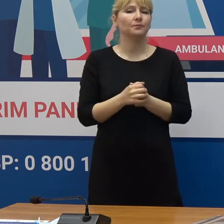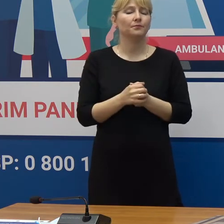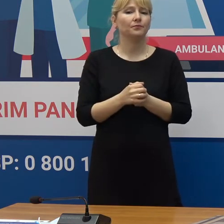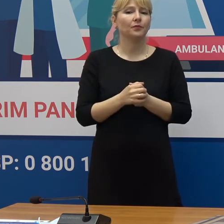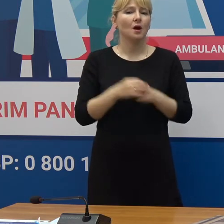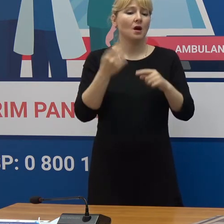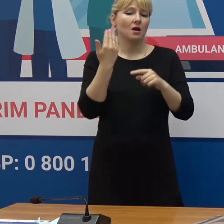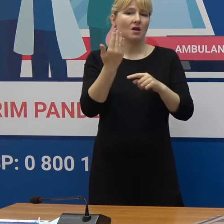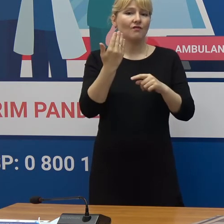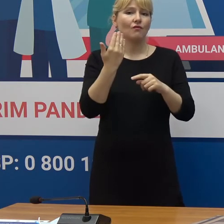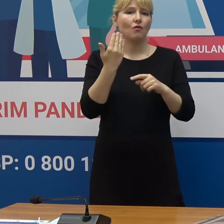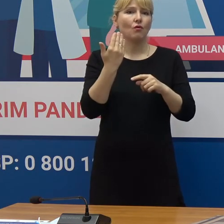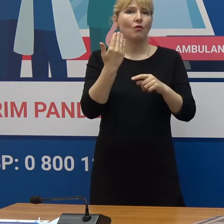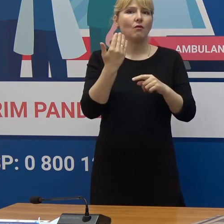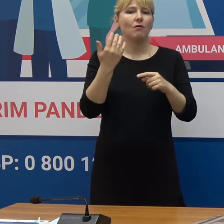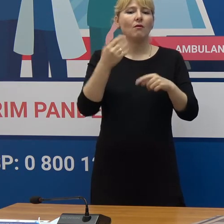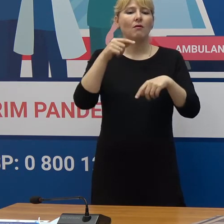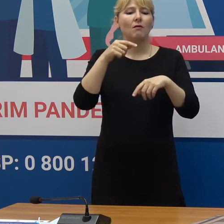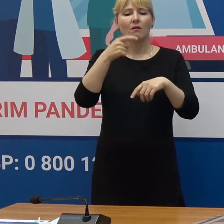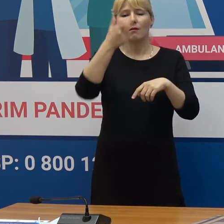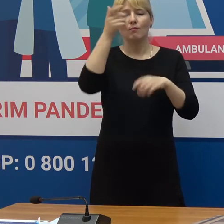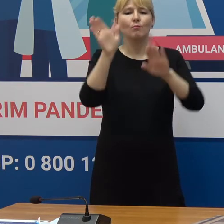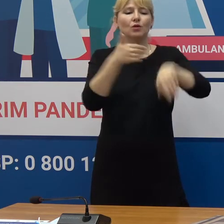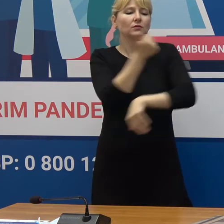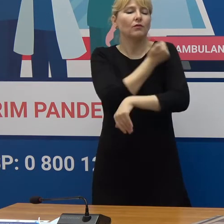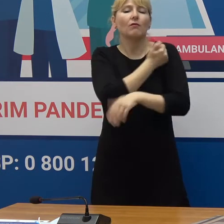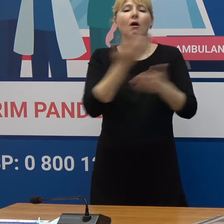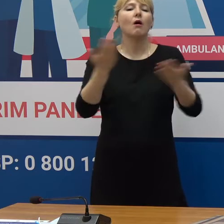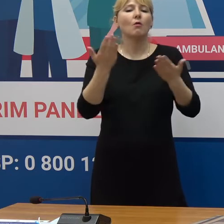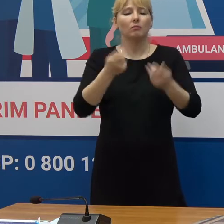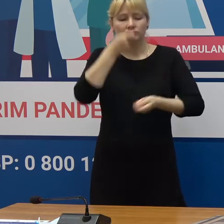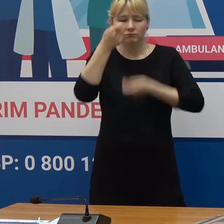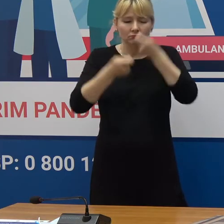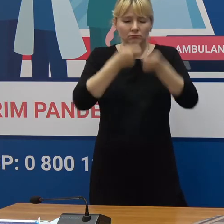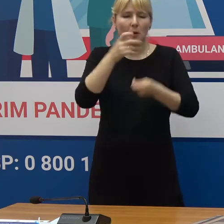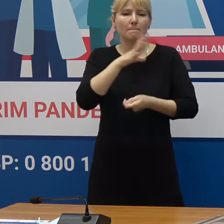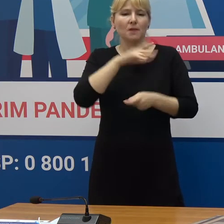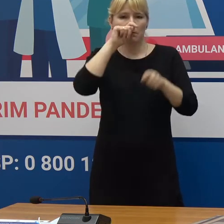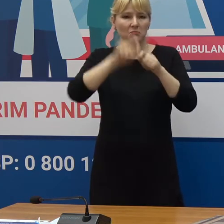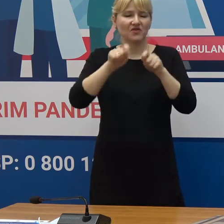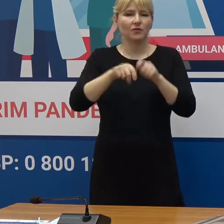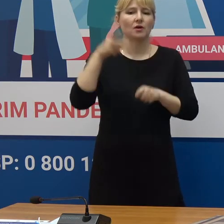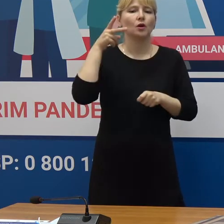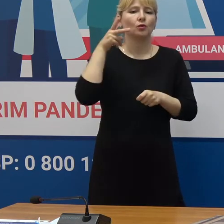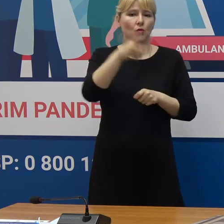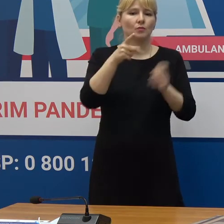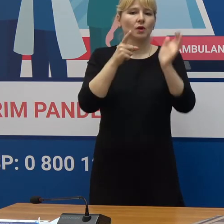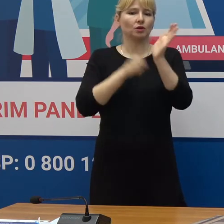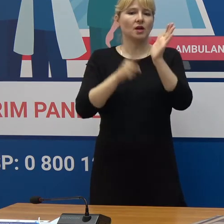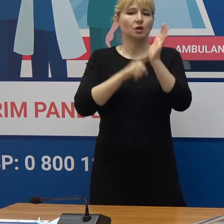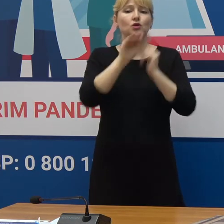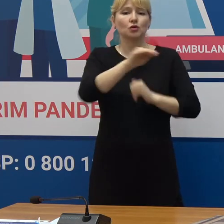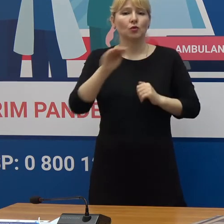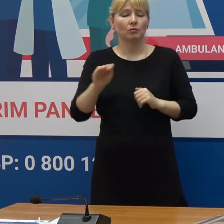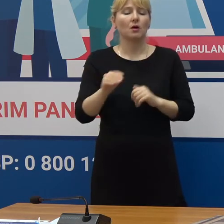Efectele a acestui vaccin au fost investigate la circa 2260 de copii cu vârstele cuprinse între 12